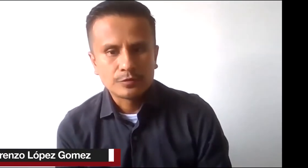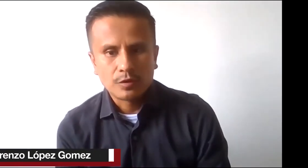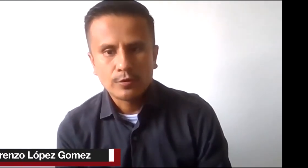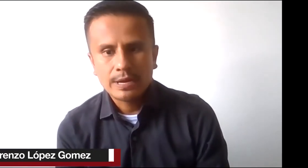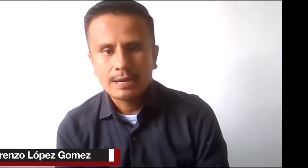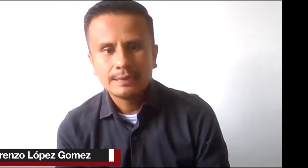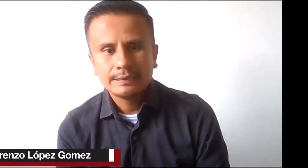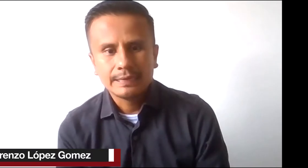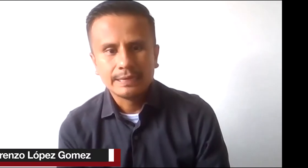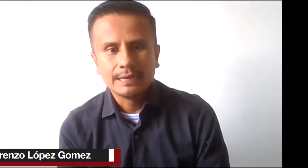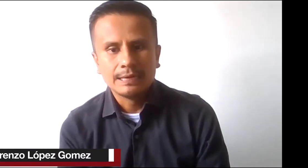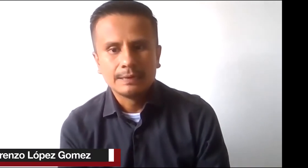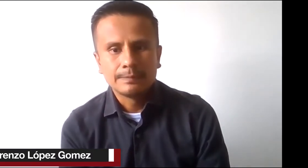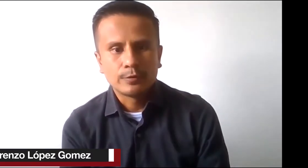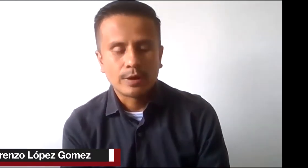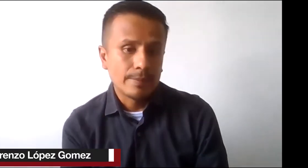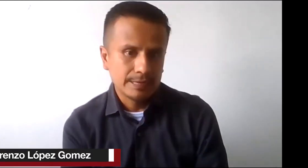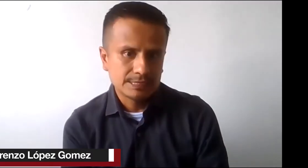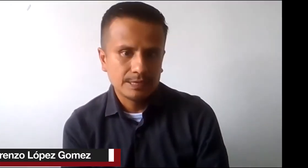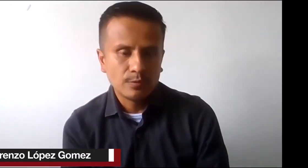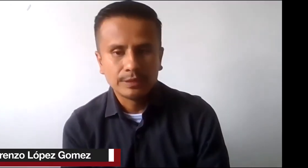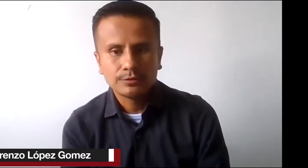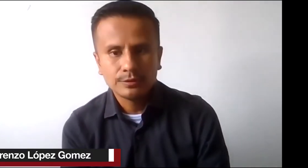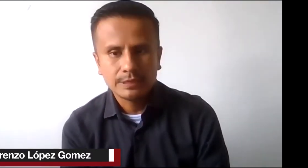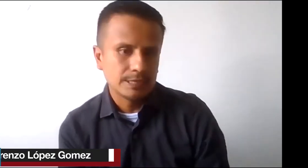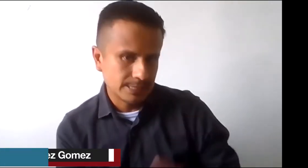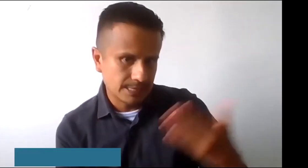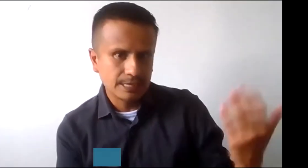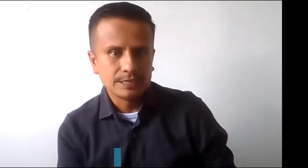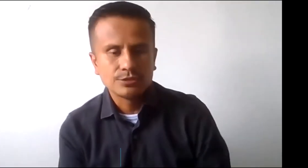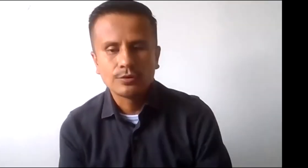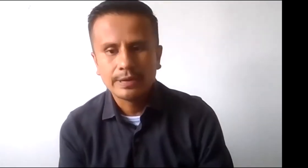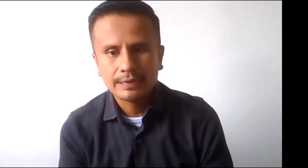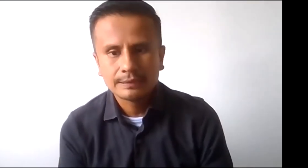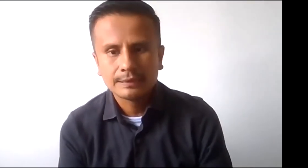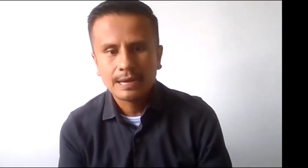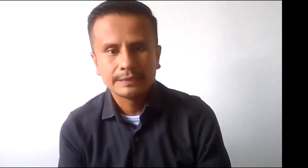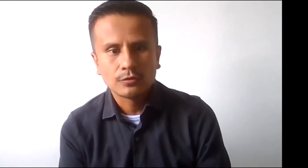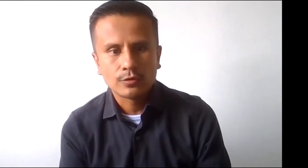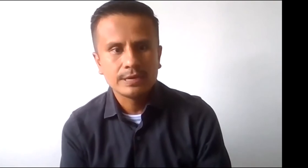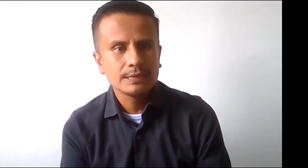profesora Mónica en el programa en este momento y desde que se inició en la tecnología,